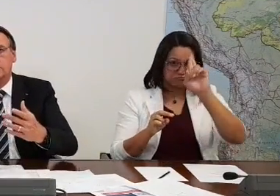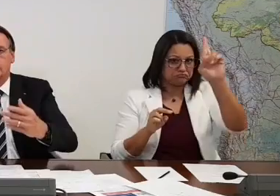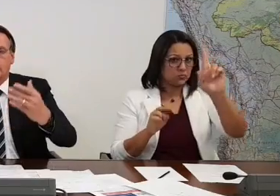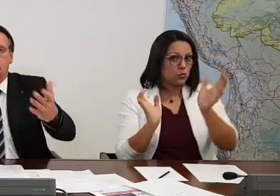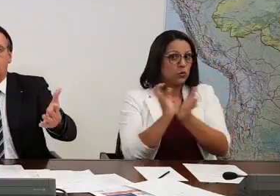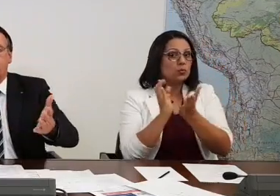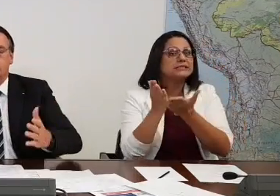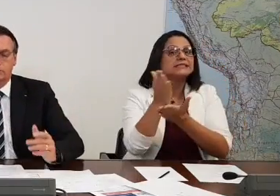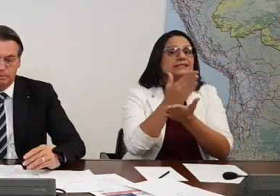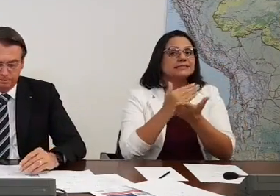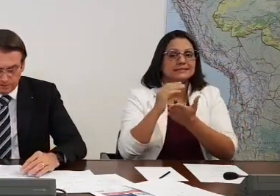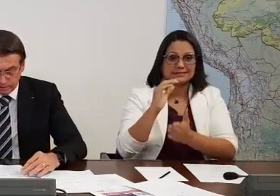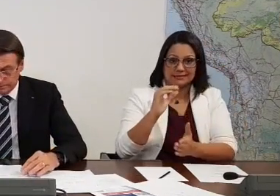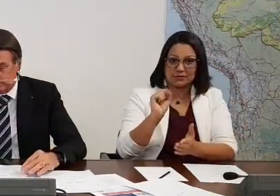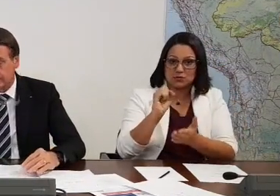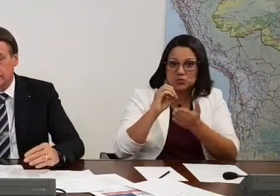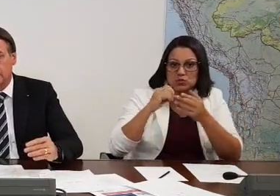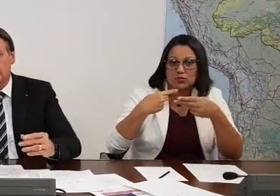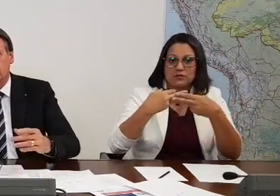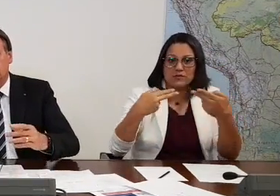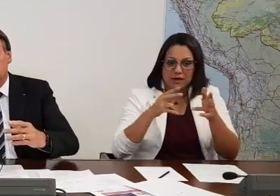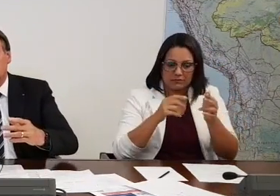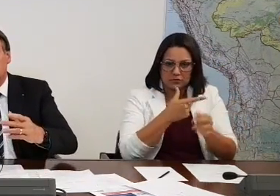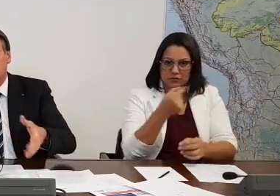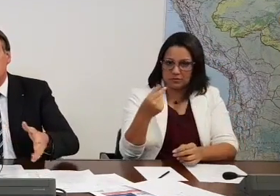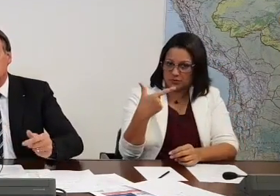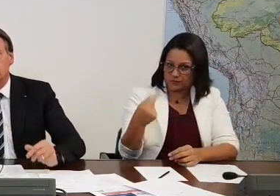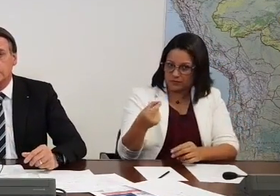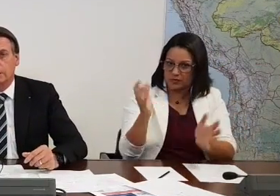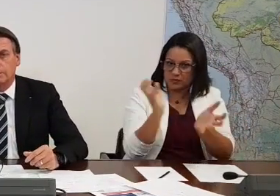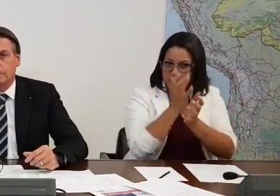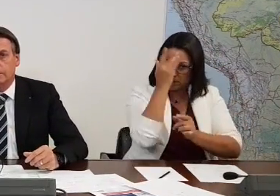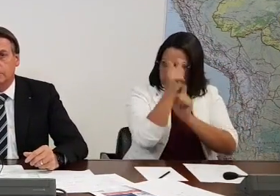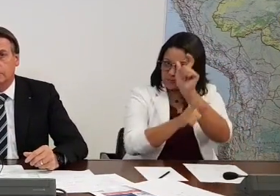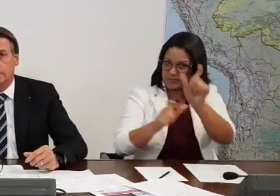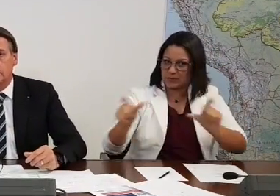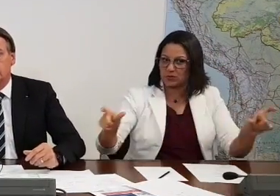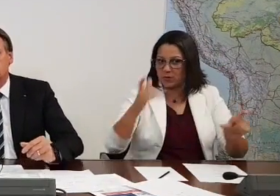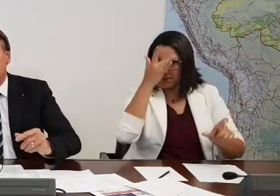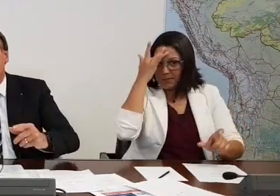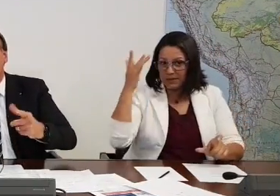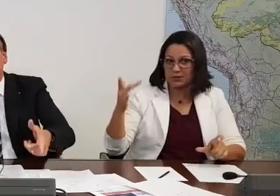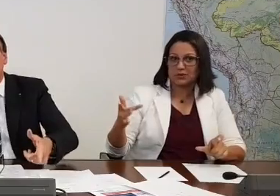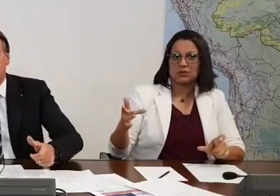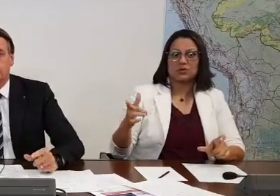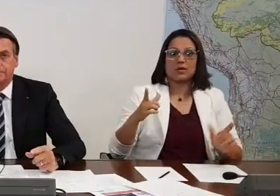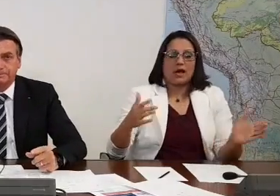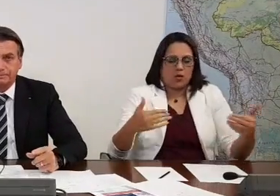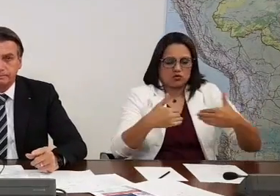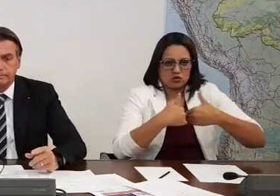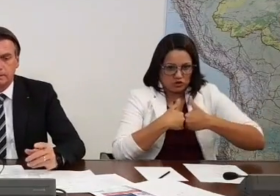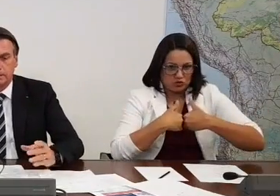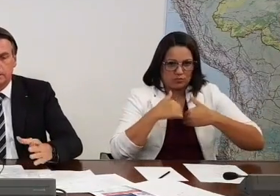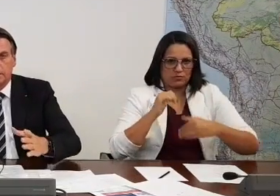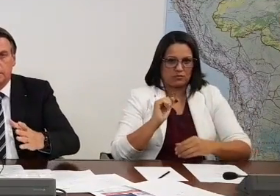um censo, né, a ser realizado a partir de 2020, com pessoas portadoras de autismo.